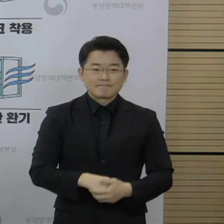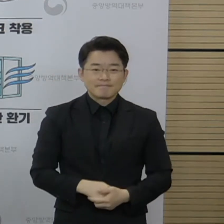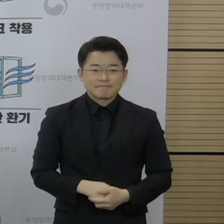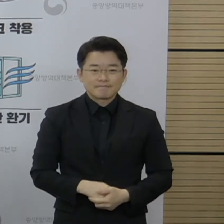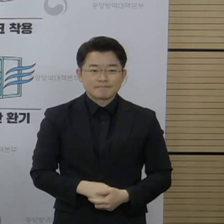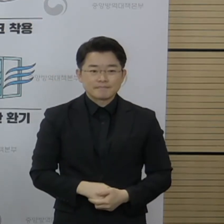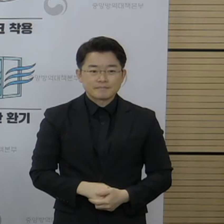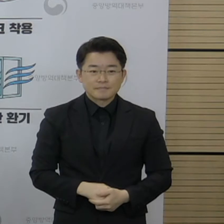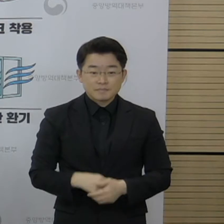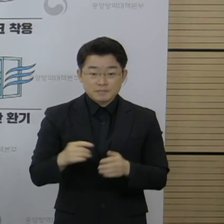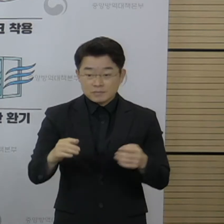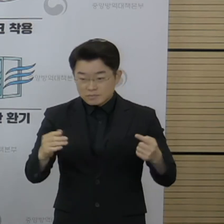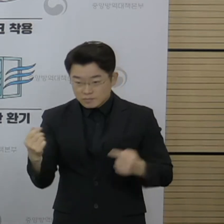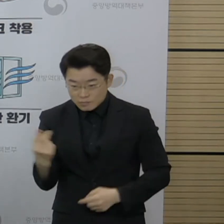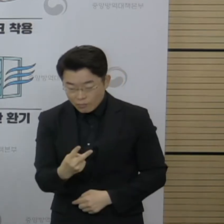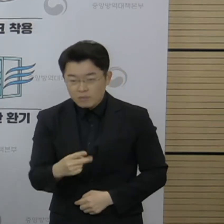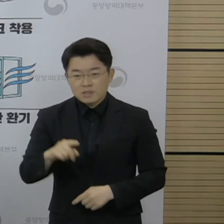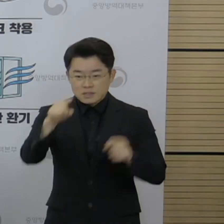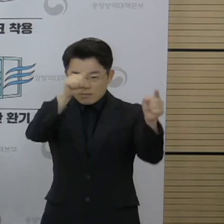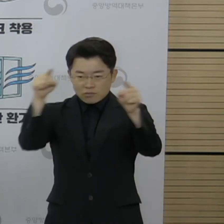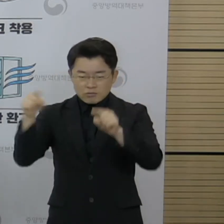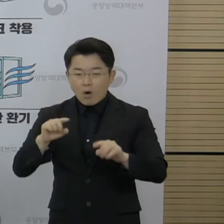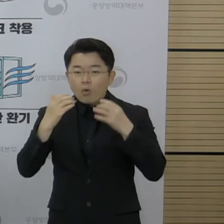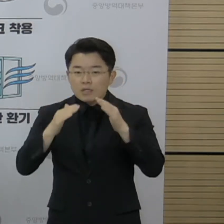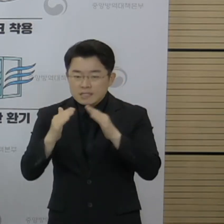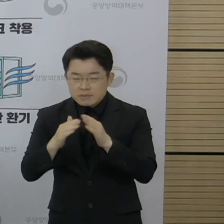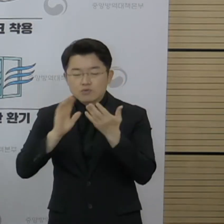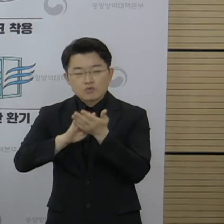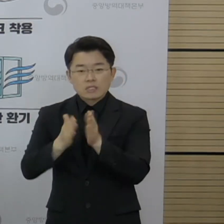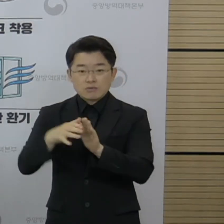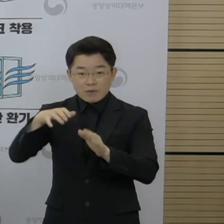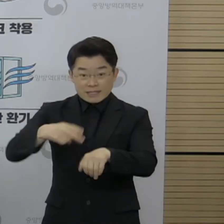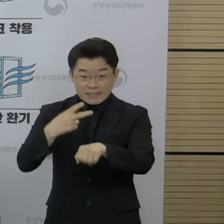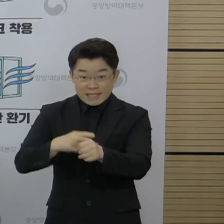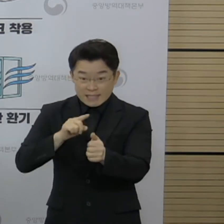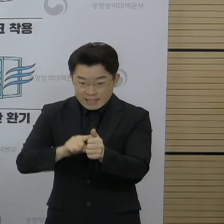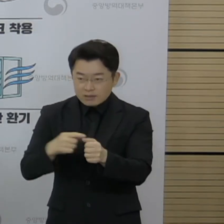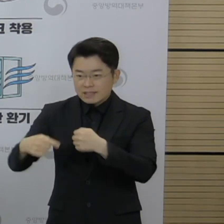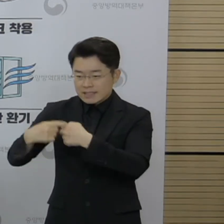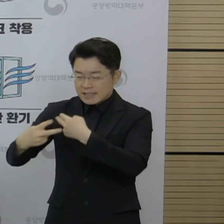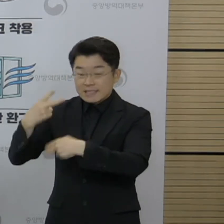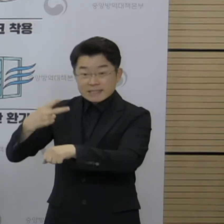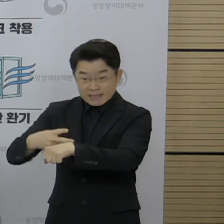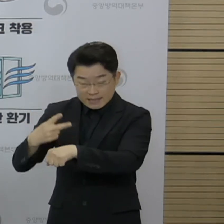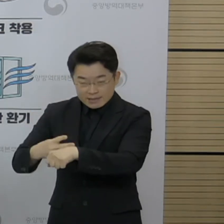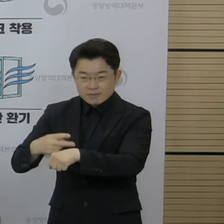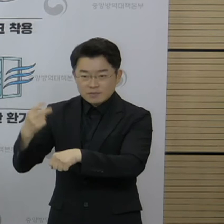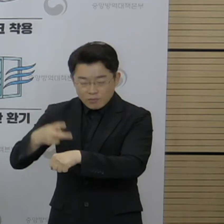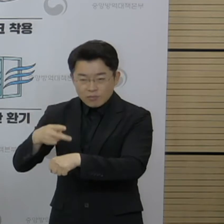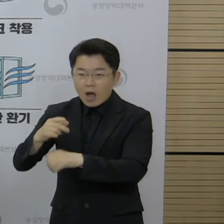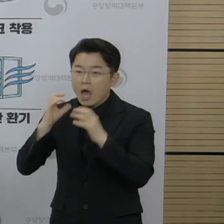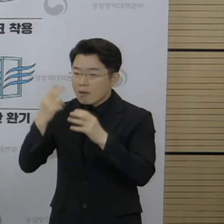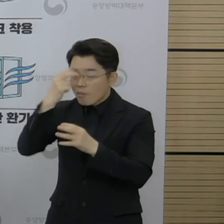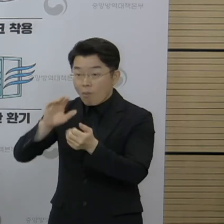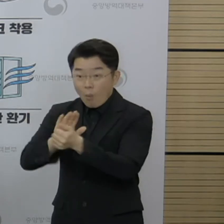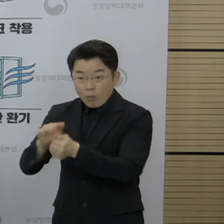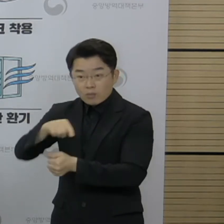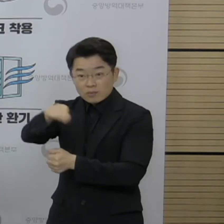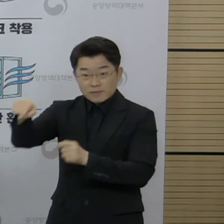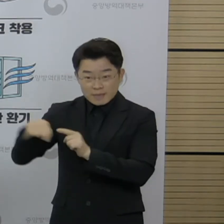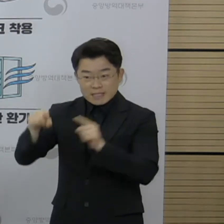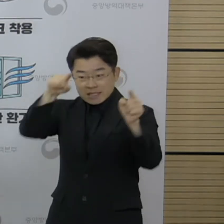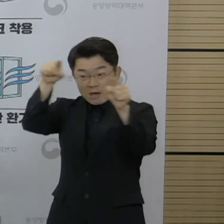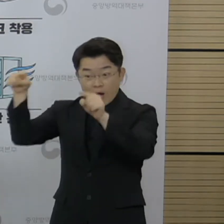어린이집, 유치원, 초등 1, 2학년 교직원과 돌봄 인력 38만 명은 전국 단위로